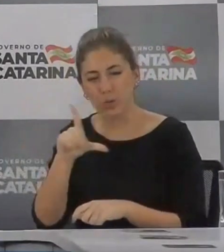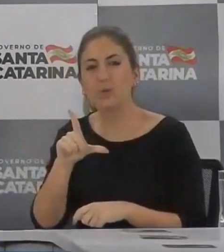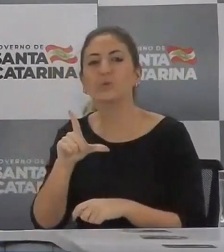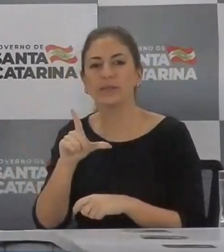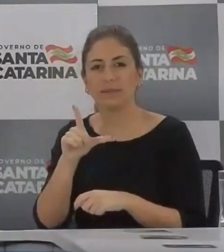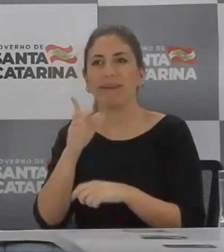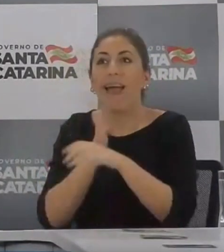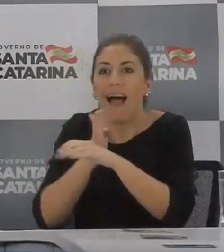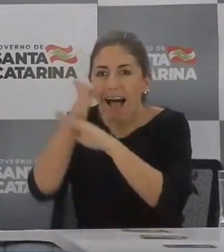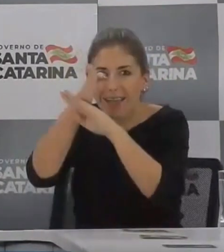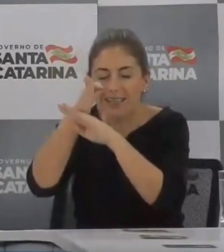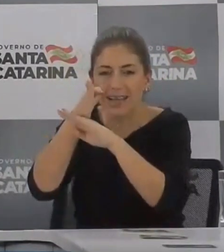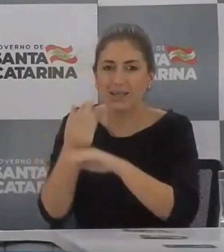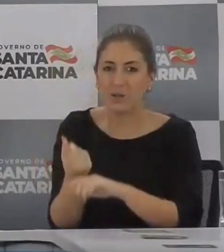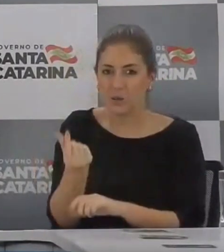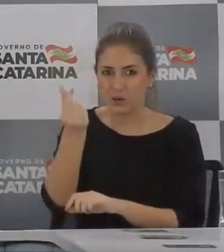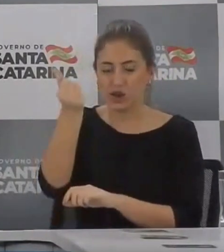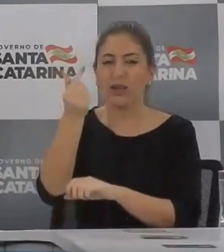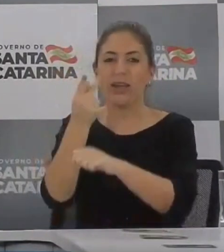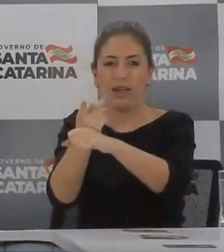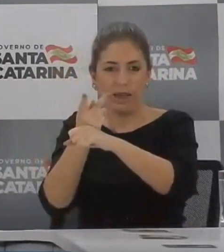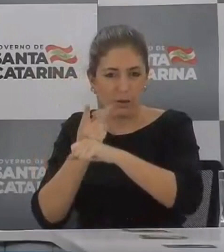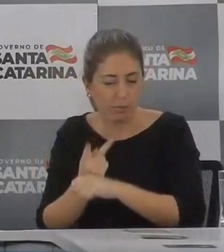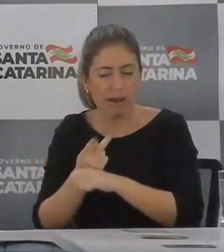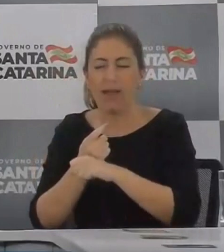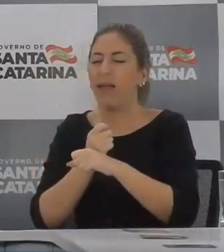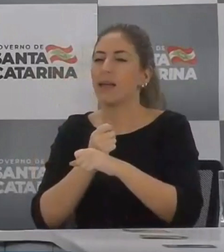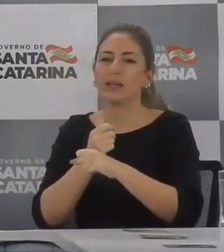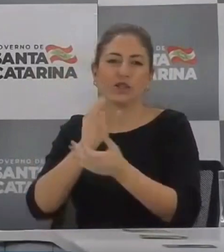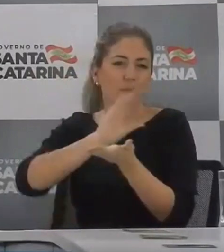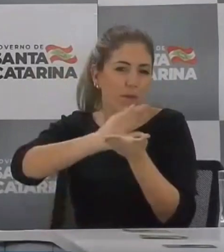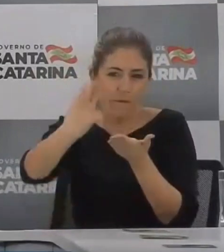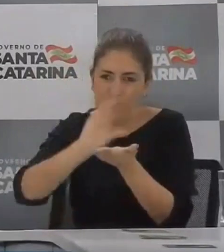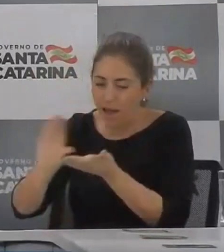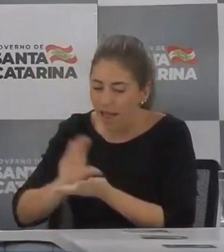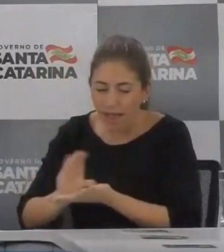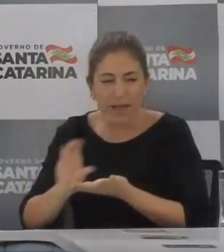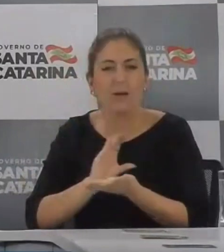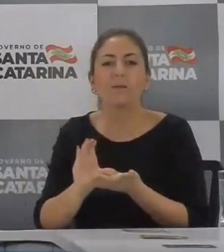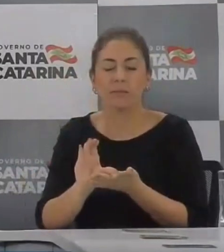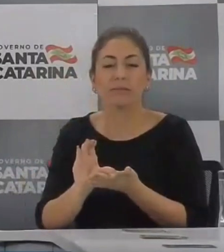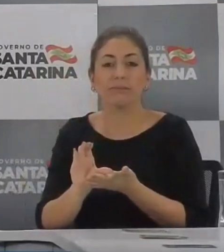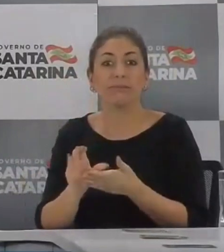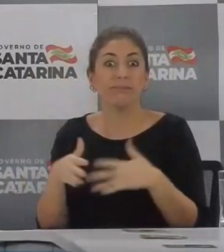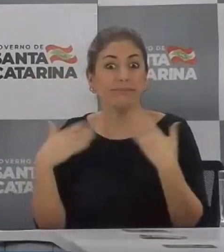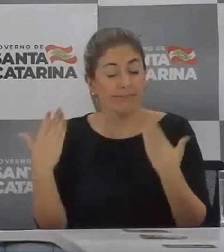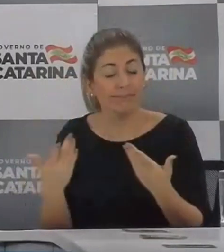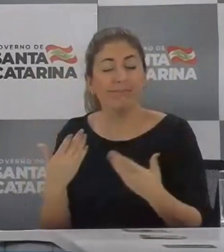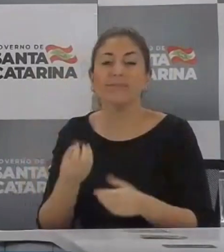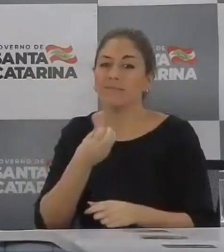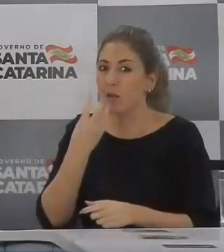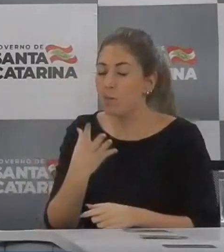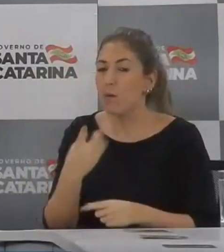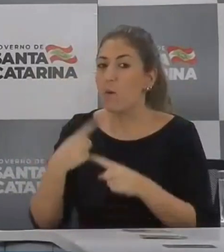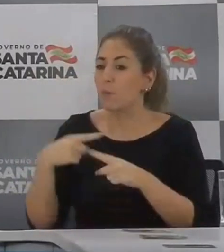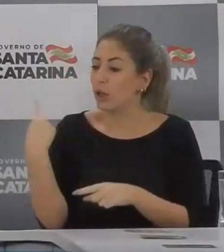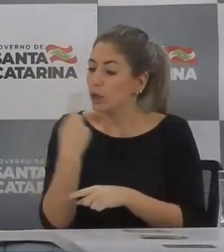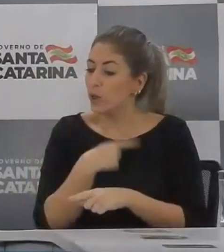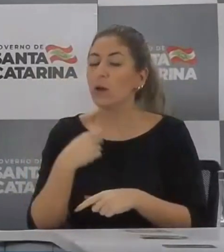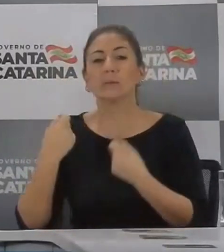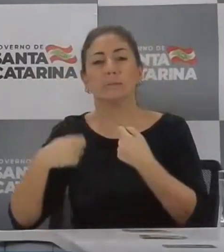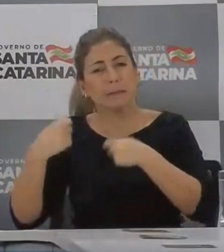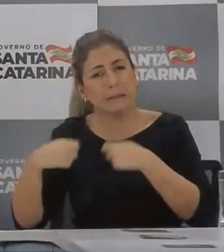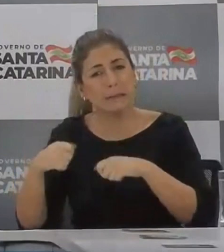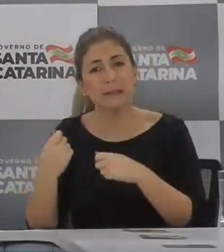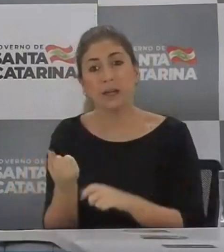para frente, fazendo estradas, fazendo pontes, rodovias, e ao mesmo tempo que a gente precisa desse dinheiro para o equilíbrio também